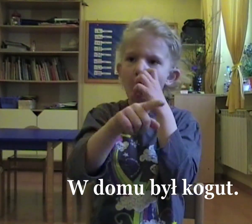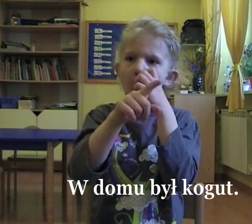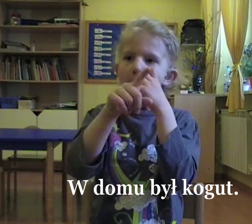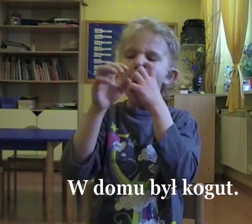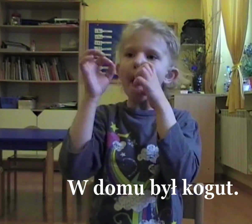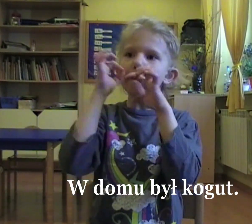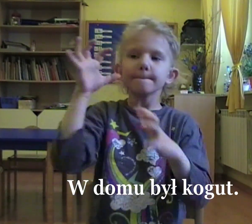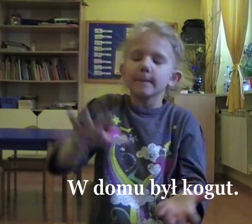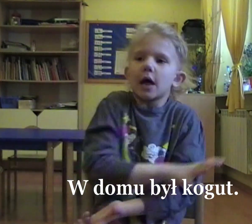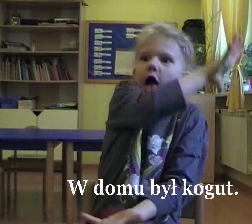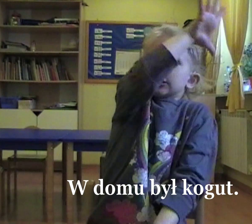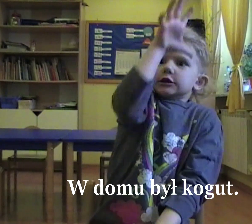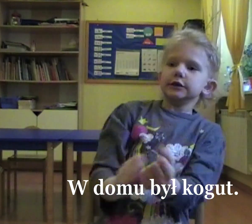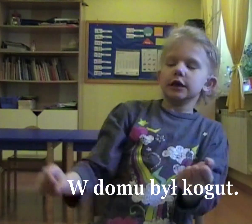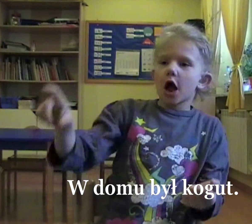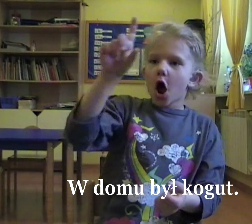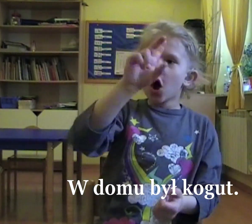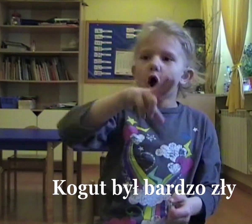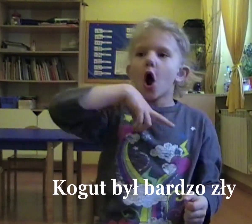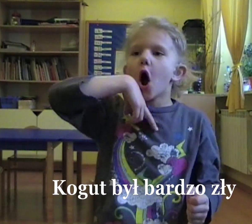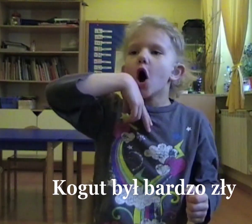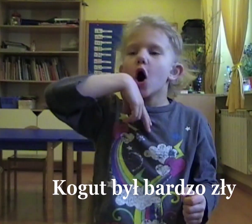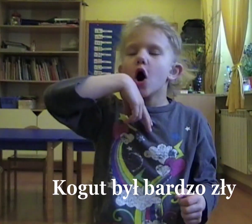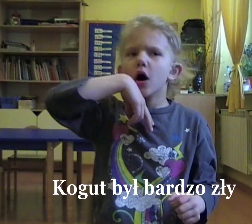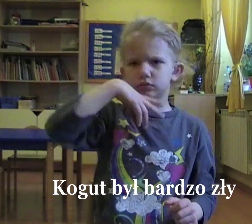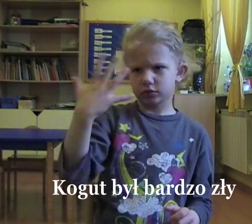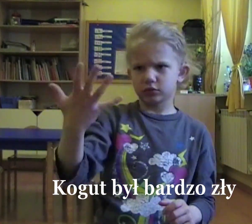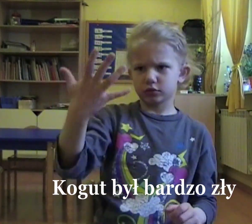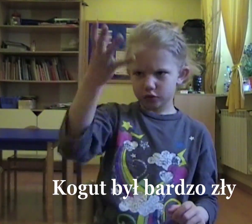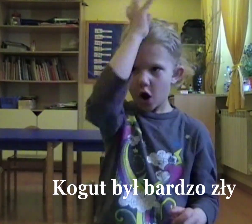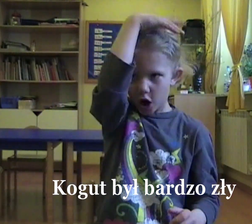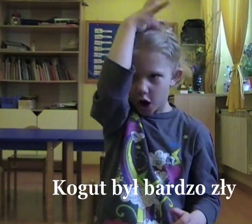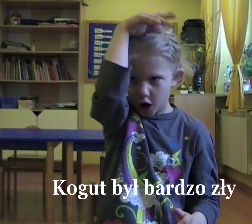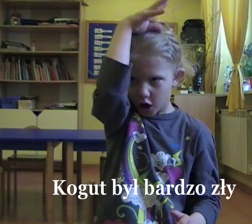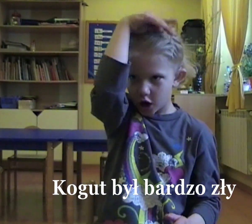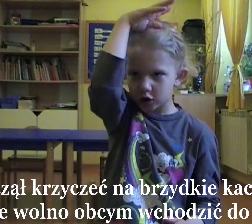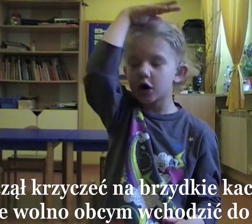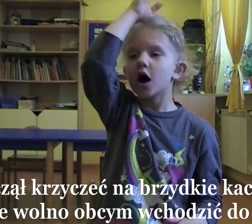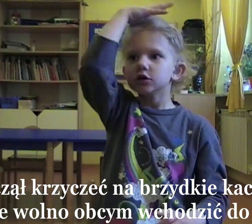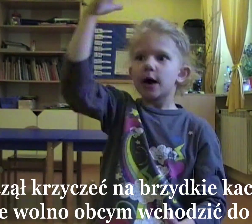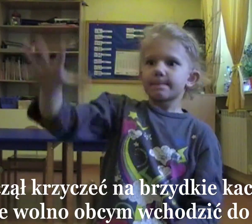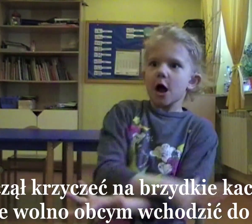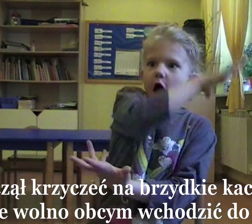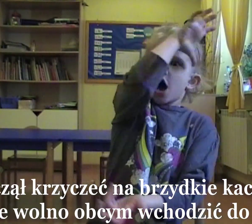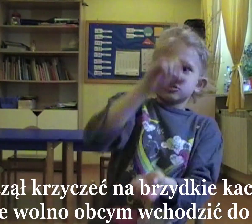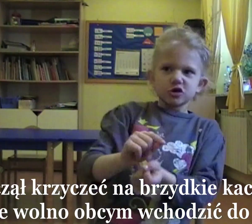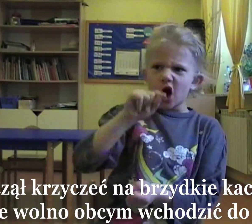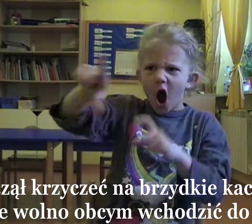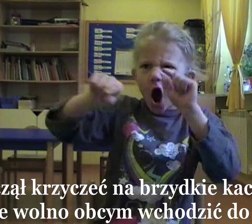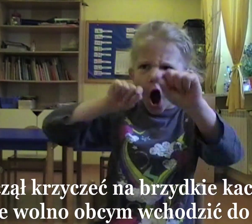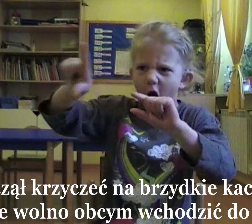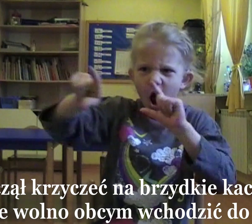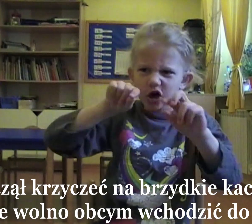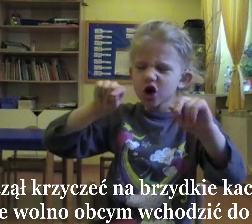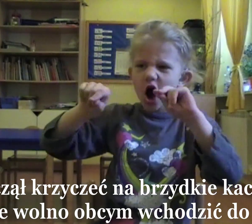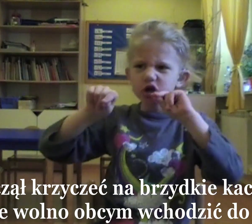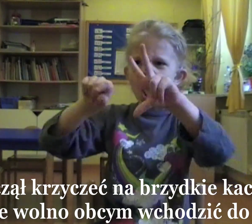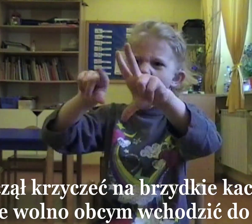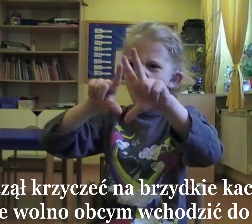przestraszyło się. W domu był kogut. Kogut był bardzo zły. I zaczął krzyczeć na